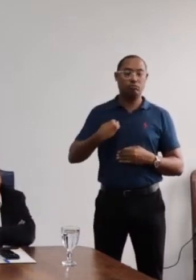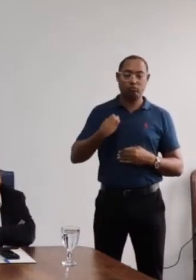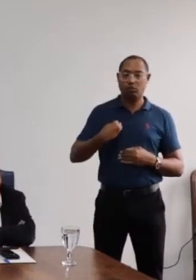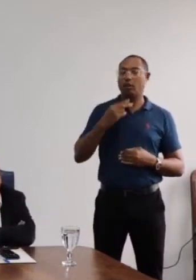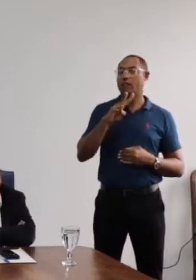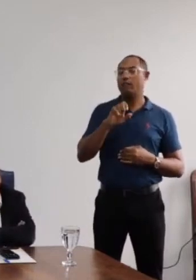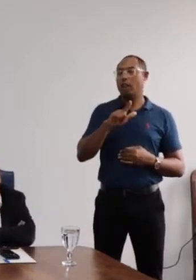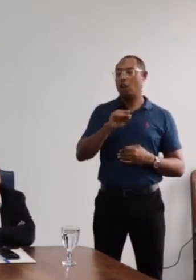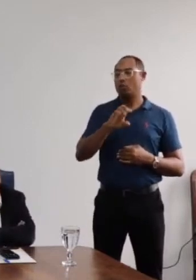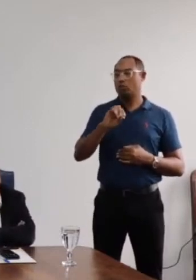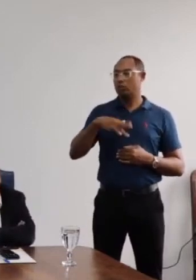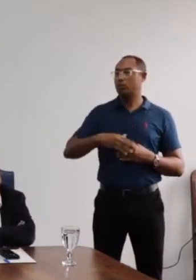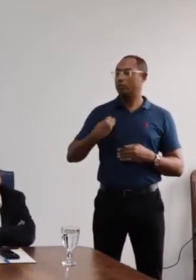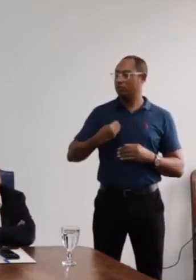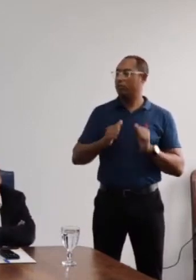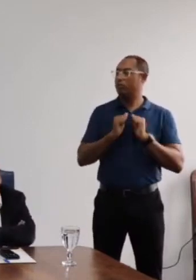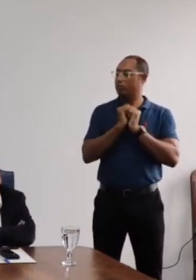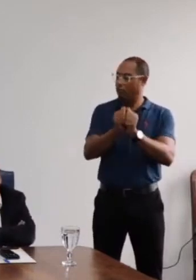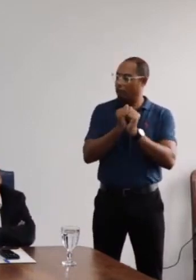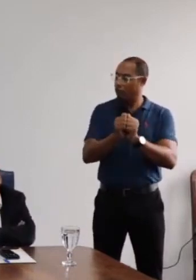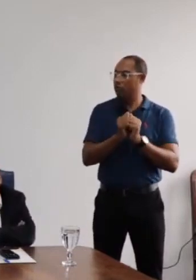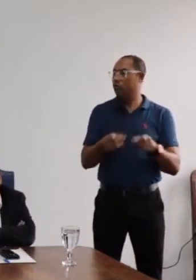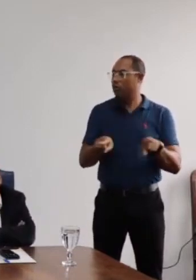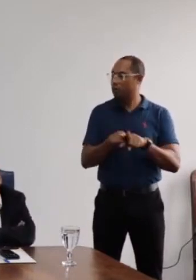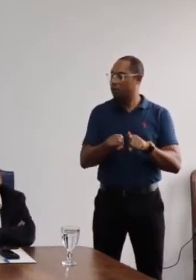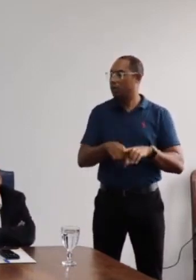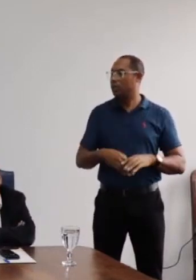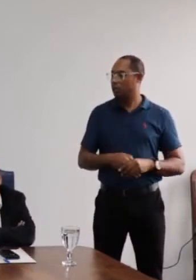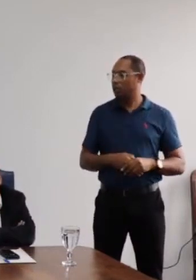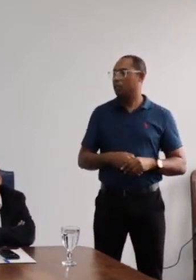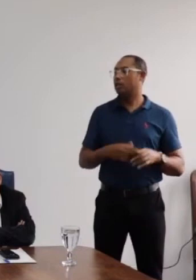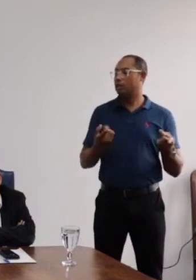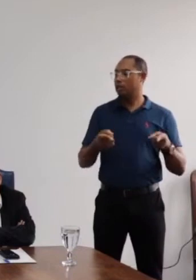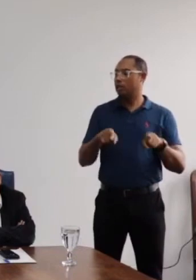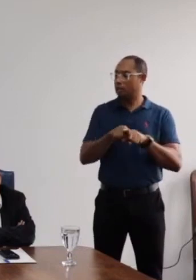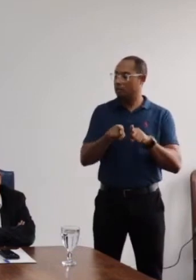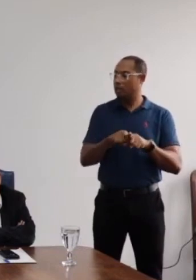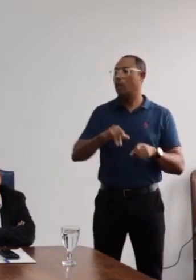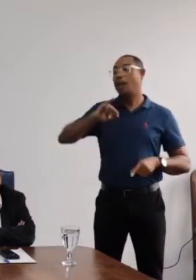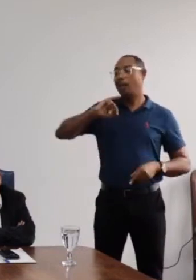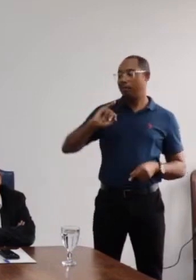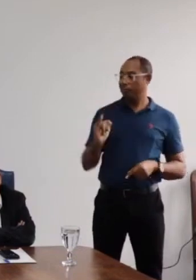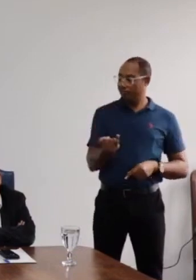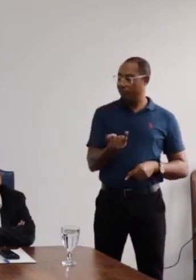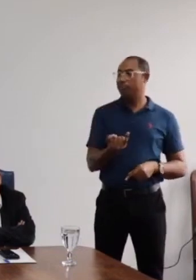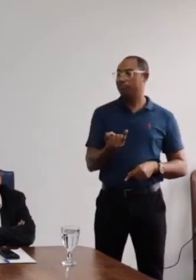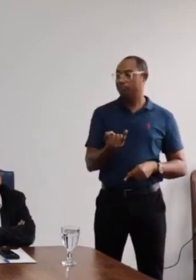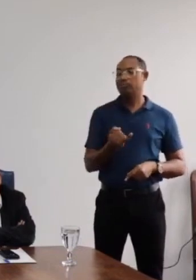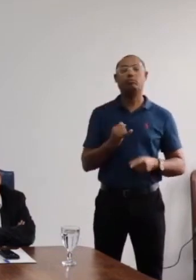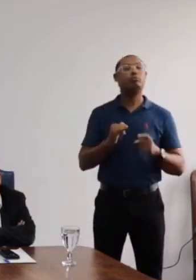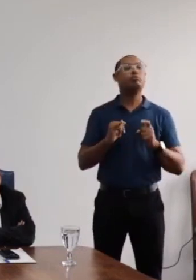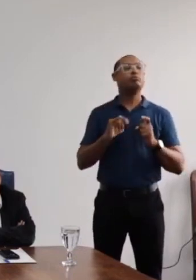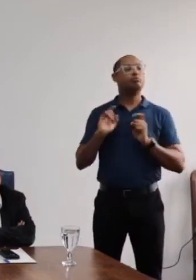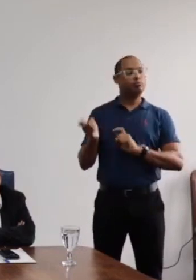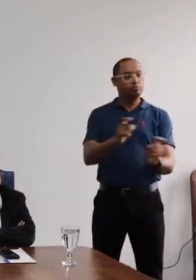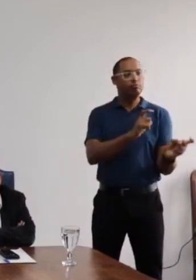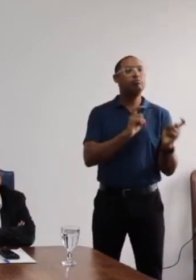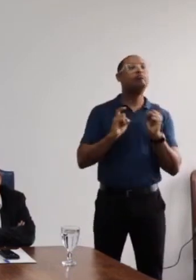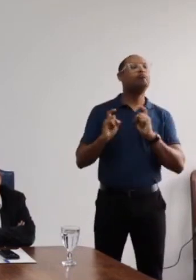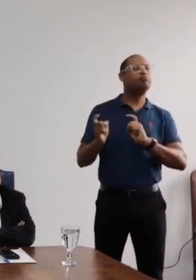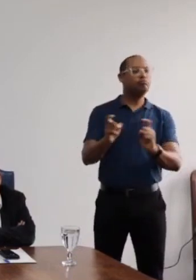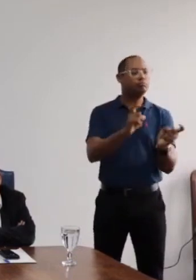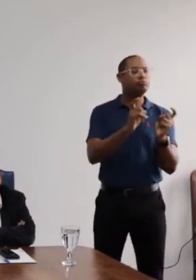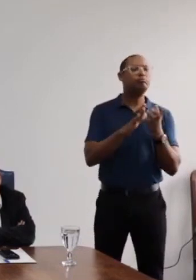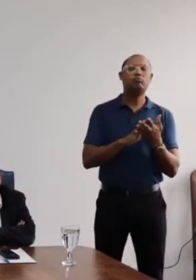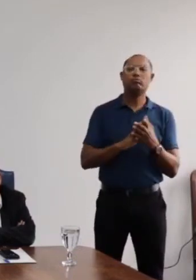nessa ocasião, na qual nós, inclusive, aproveitamos para fazer diálogos mais intensificados